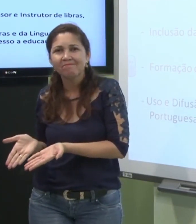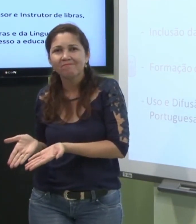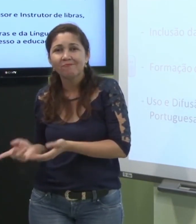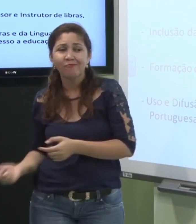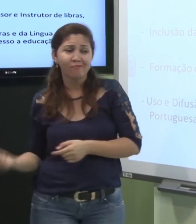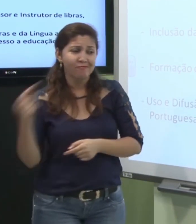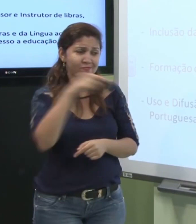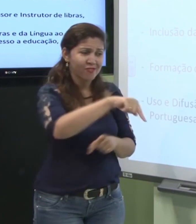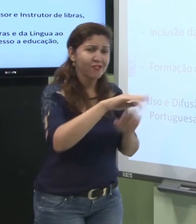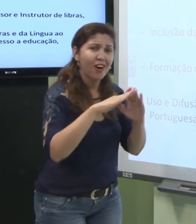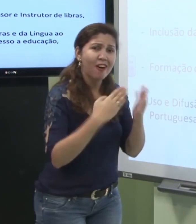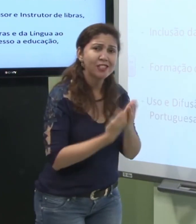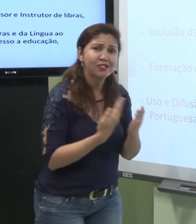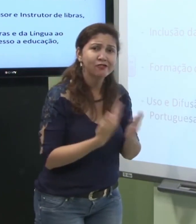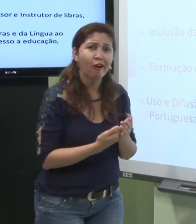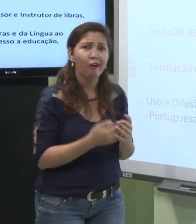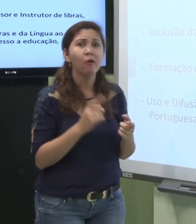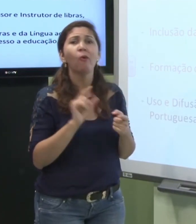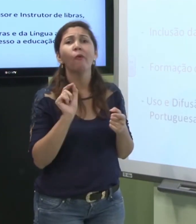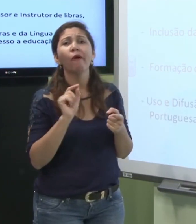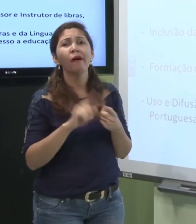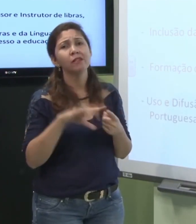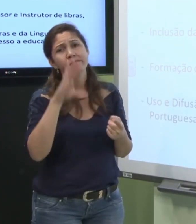então ele não sabe falar ele não sabe ler